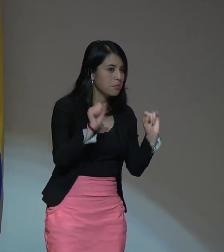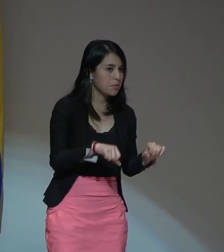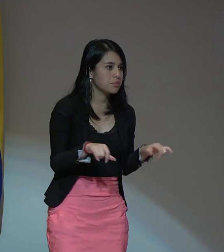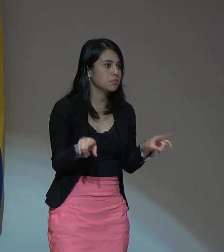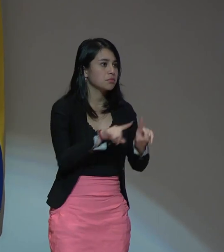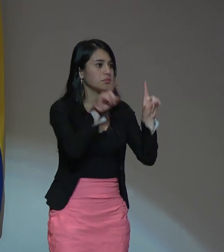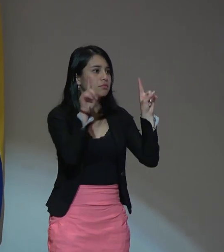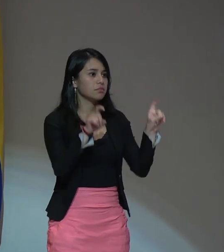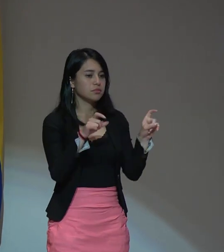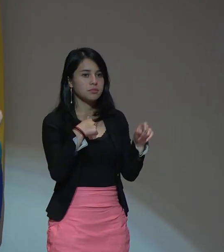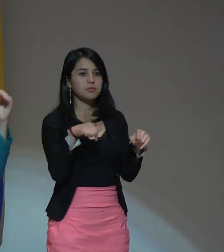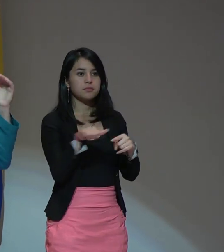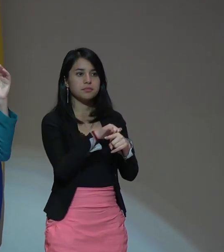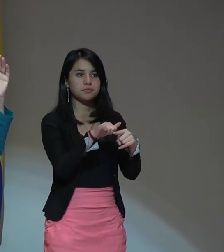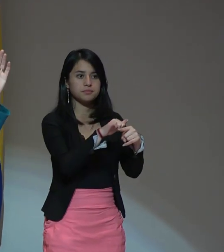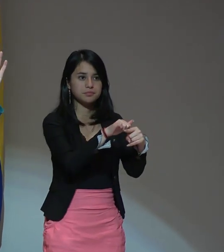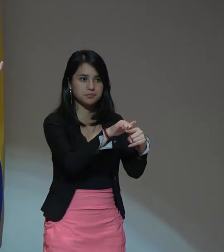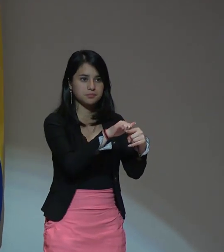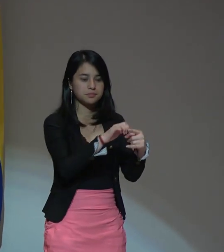prácticas.